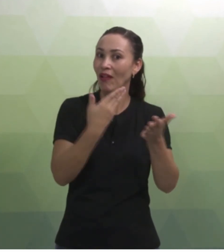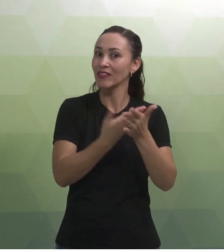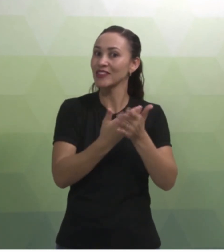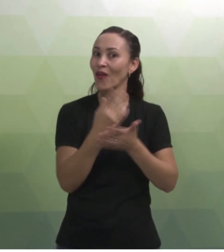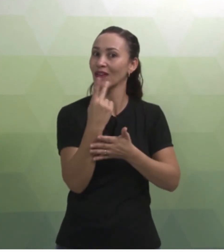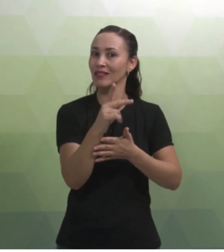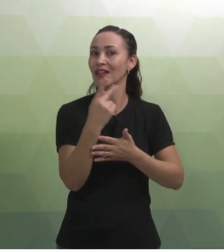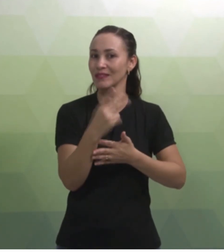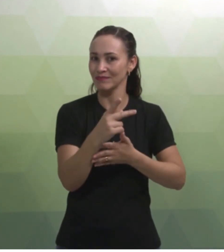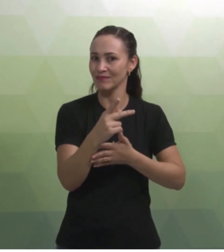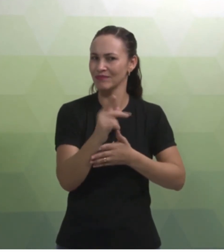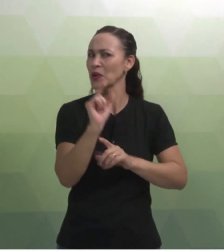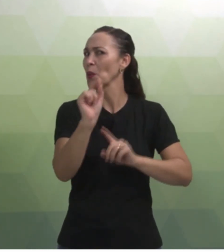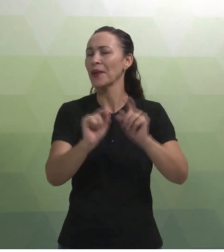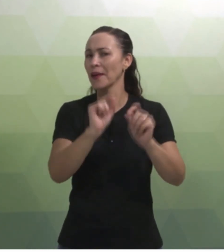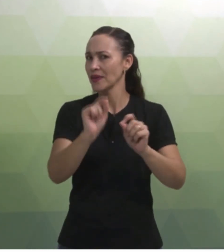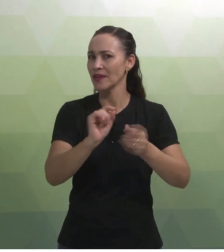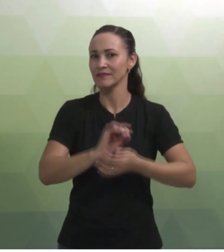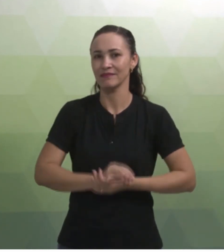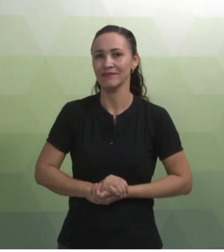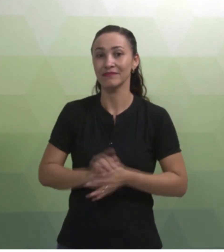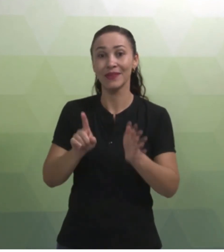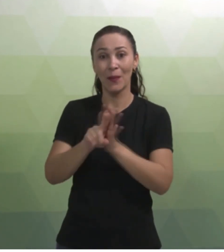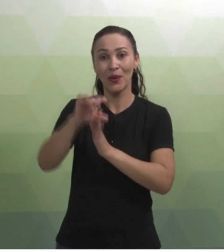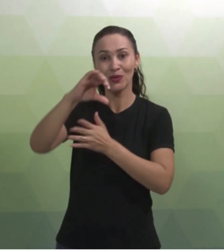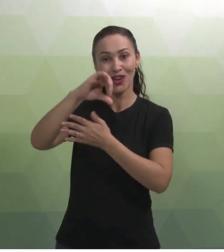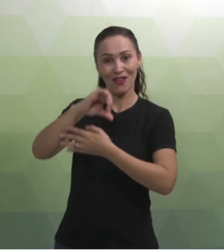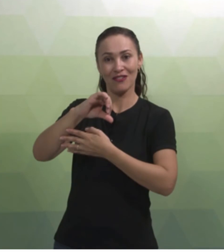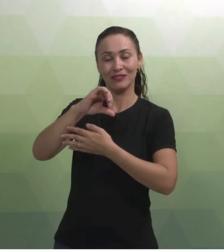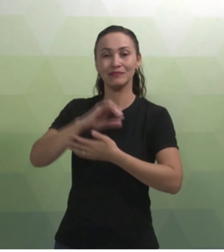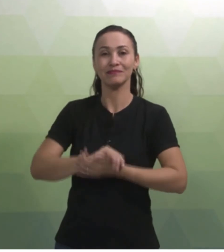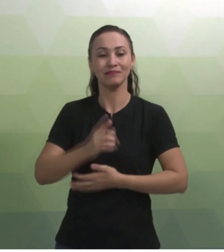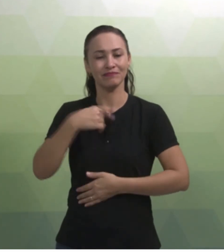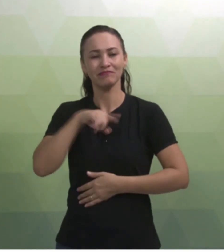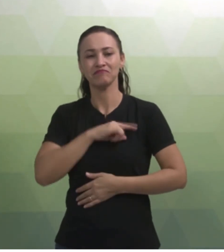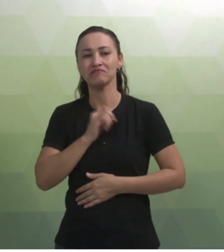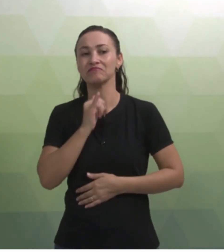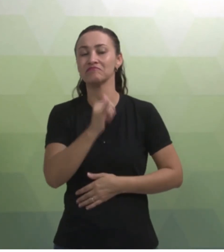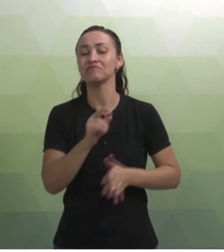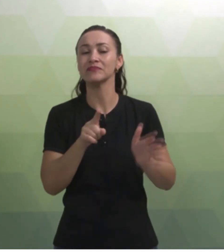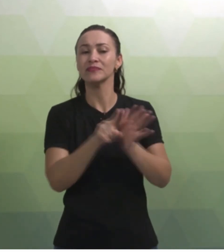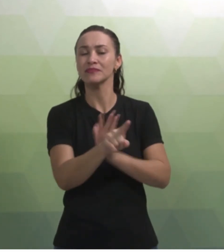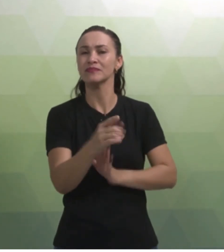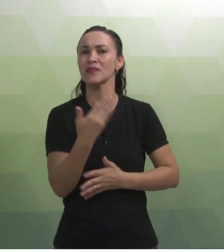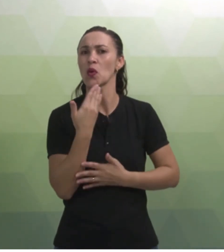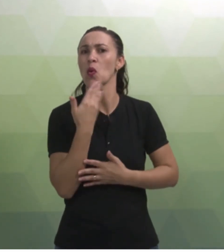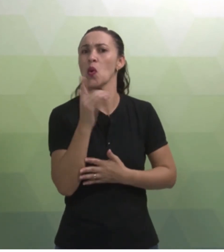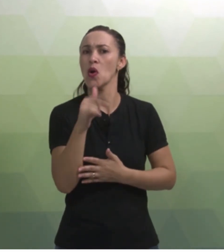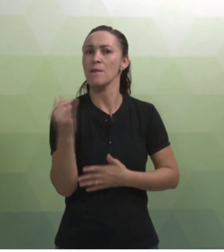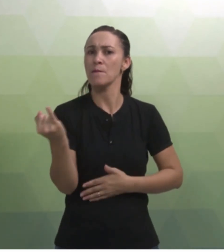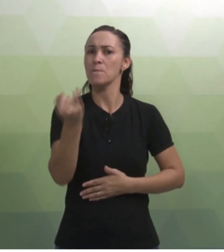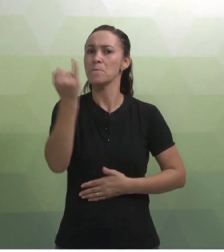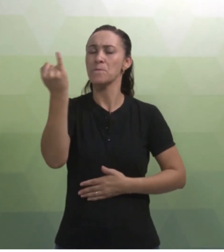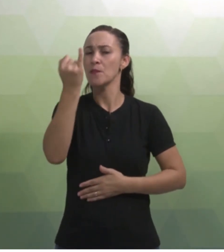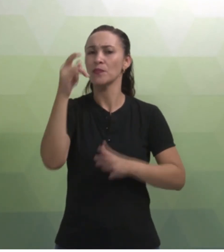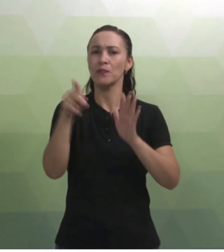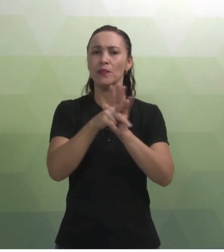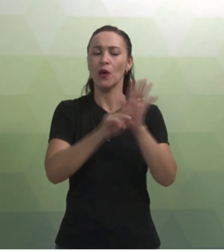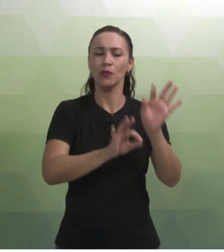dele e o que seria isso. Na nona pergunta, nós vamos perguntar a ele qual a importância do plano de aula no